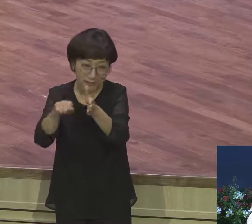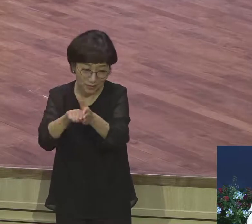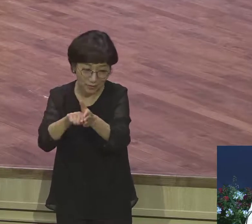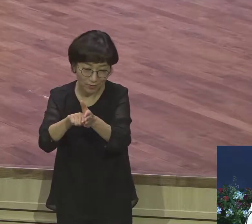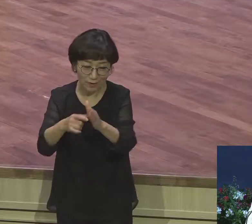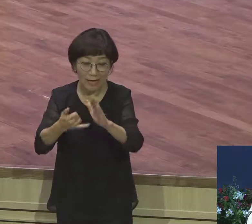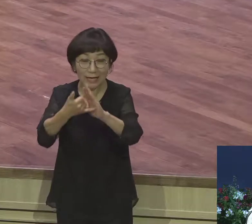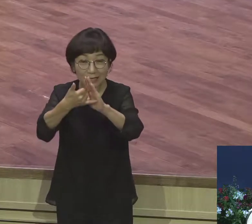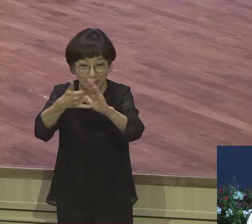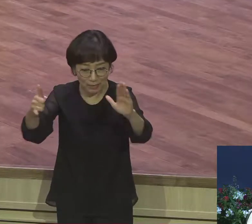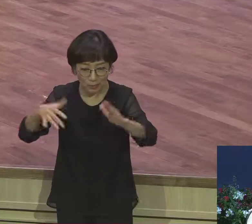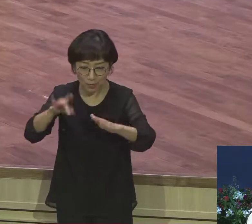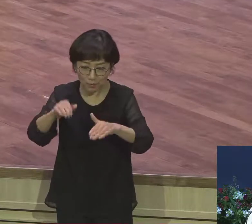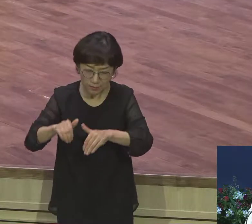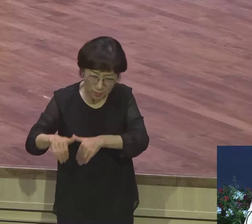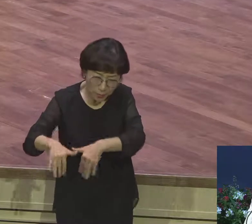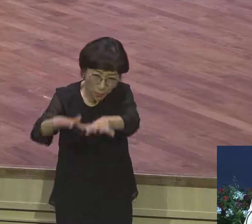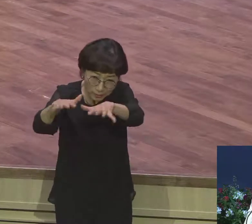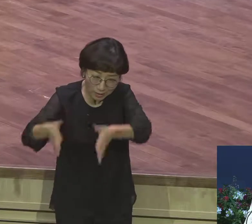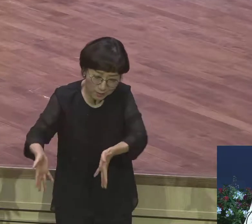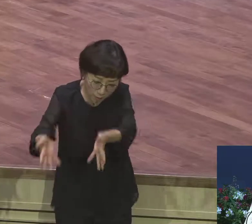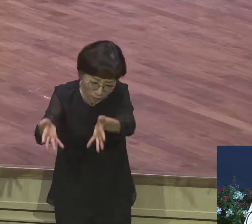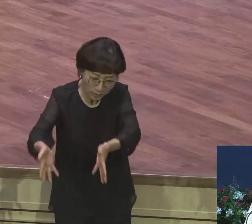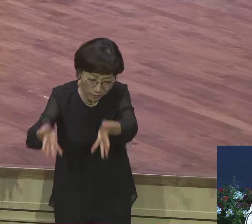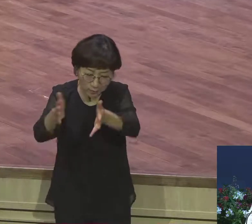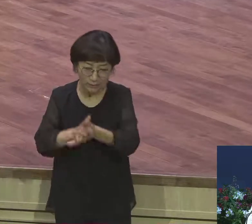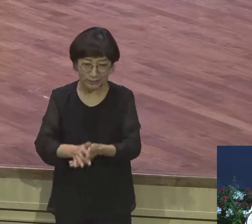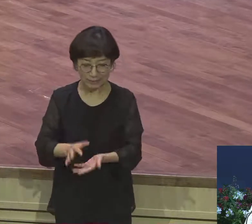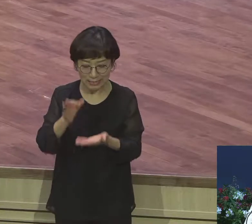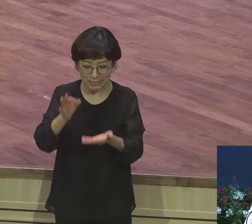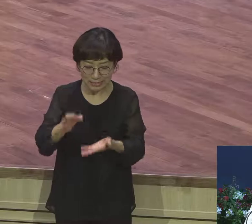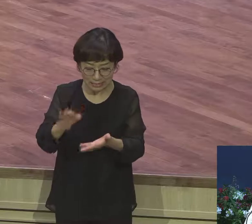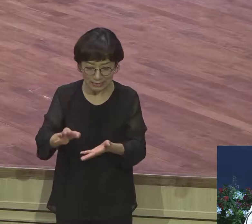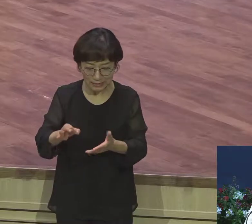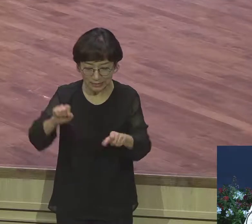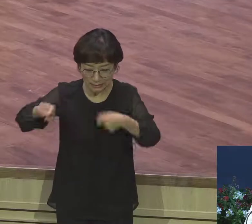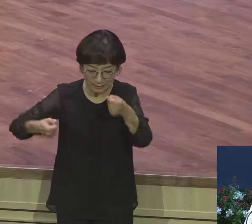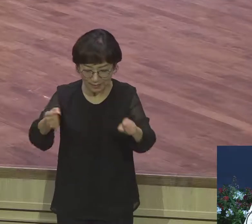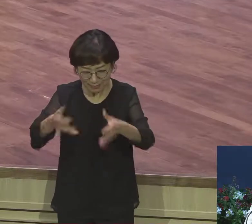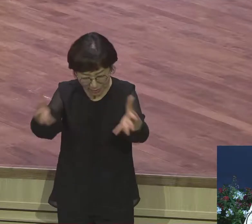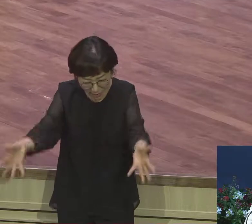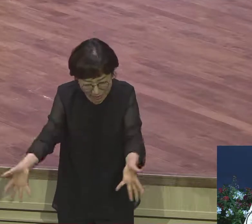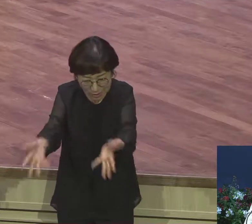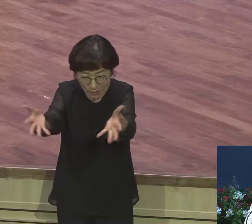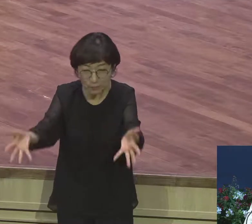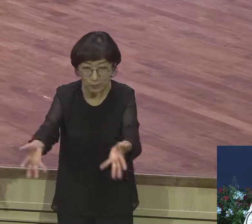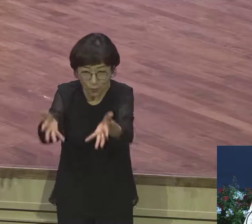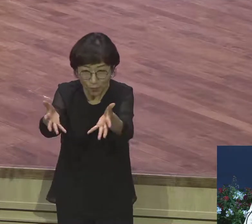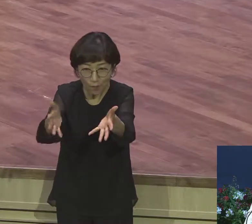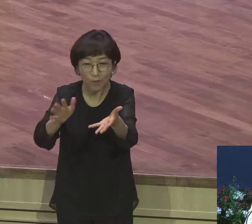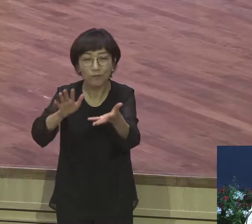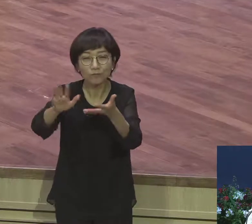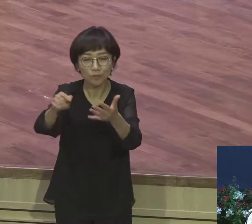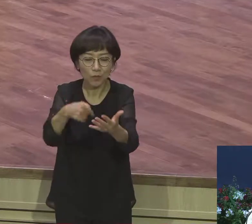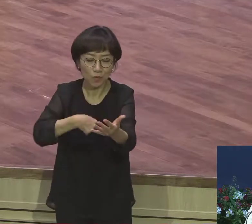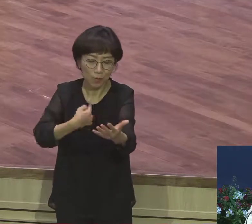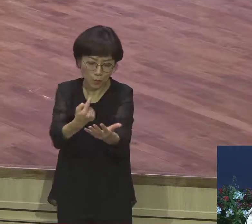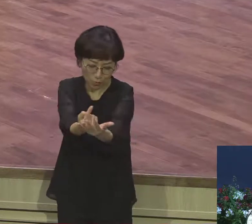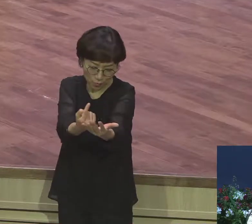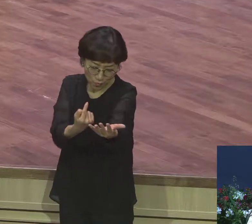약복 나루를 건너게 한 다음에 내 자신 혼자만 남았어 영경이 삶에 있어서요 중요한 것은